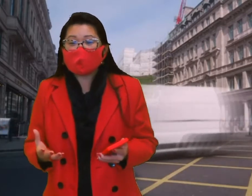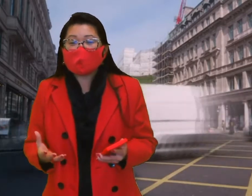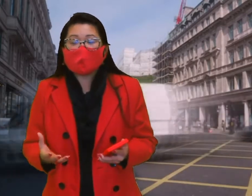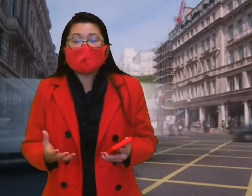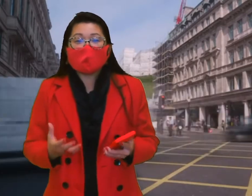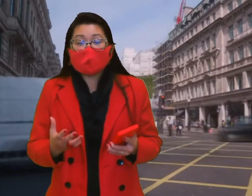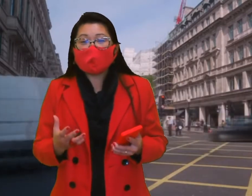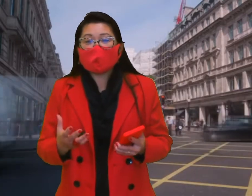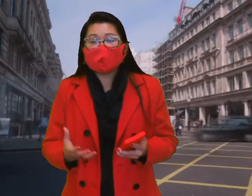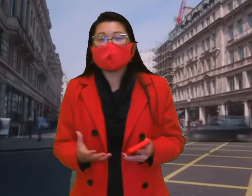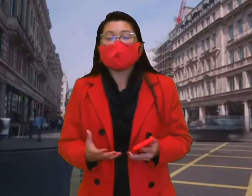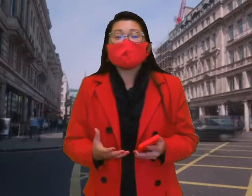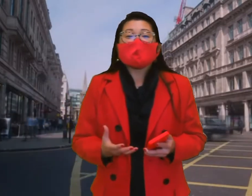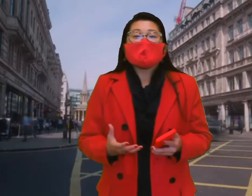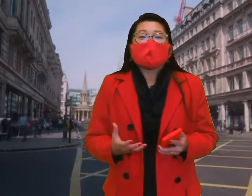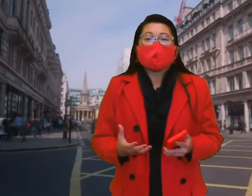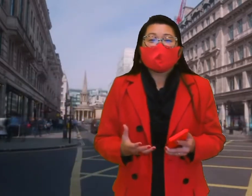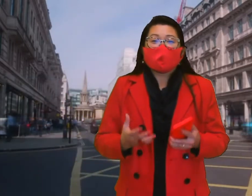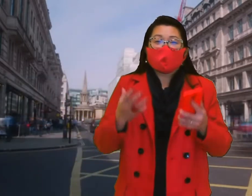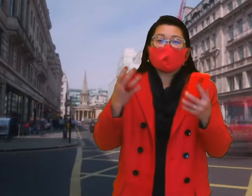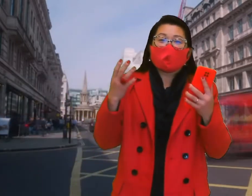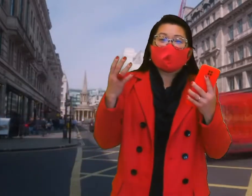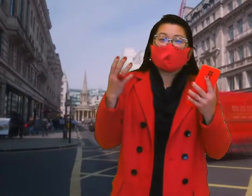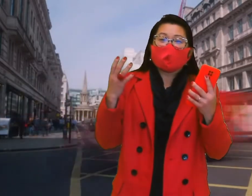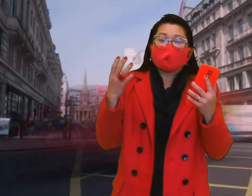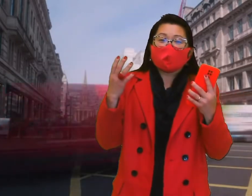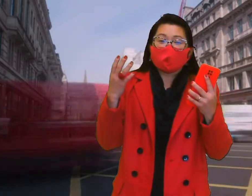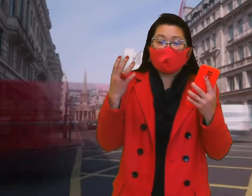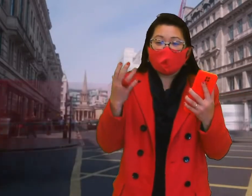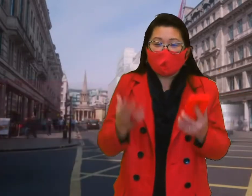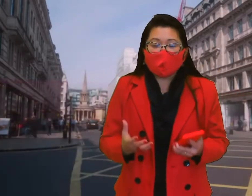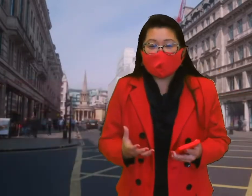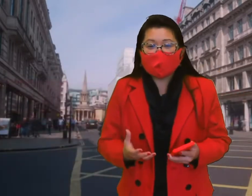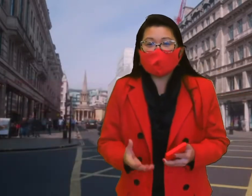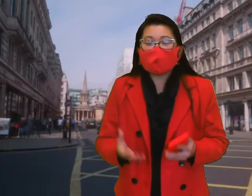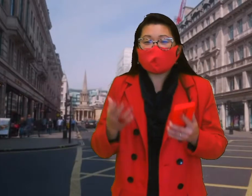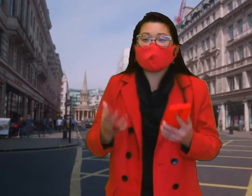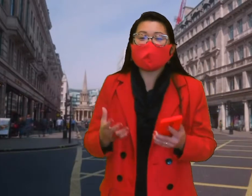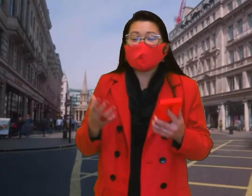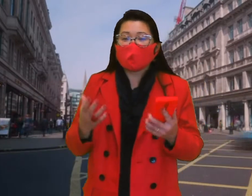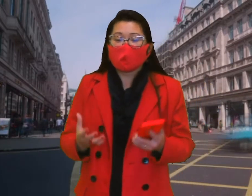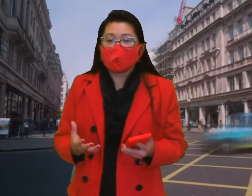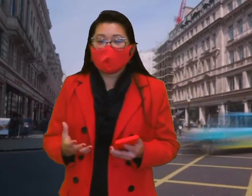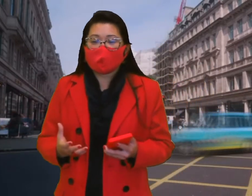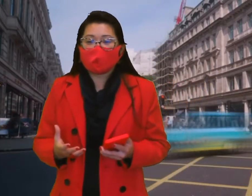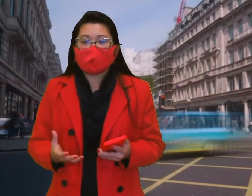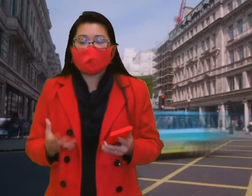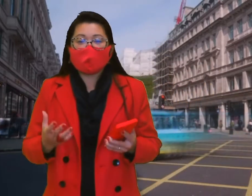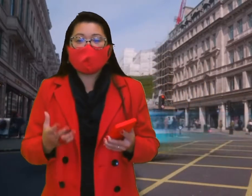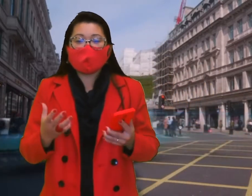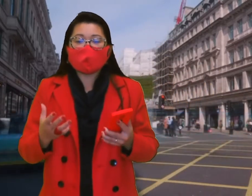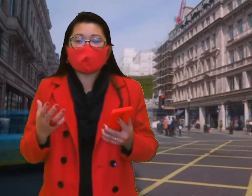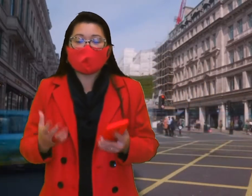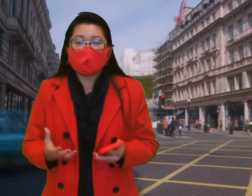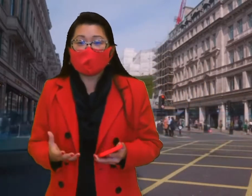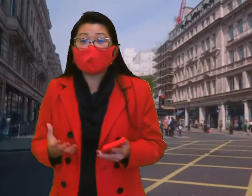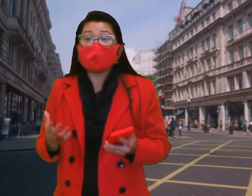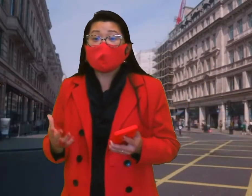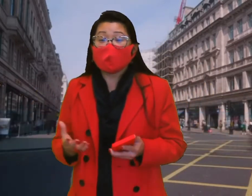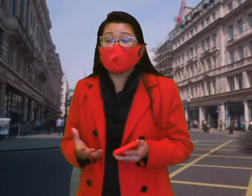olha que bacana, para o American Sign Language, ASL, que é